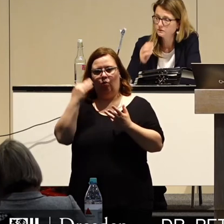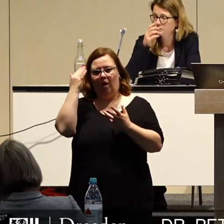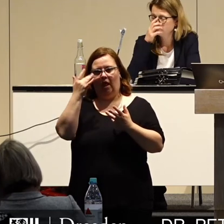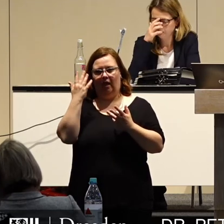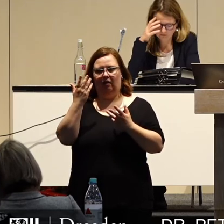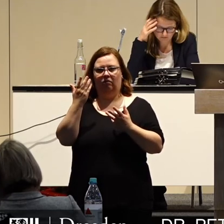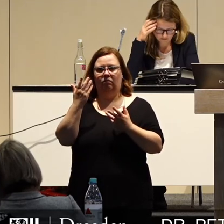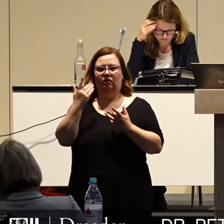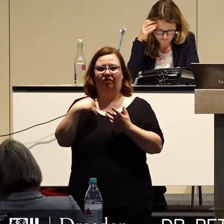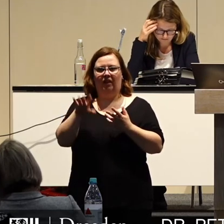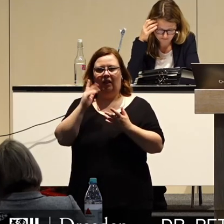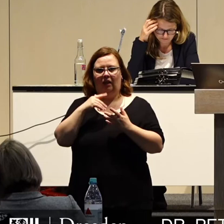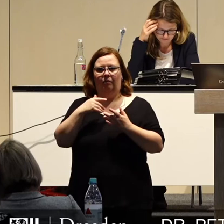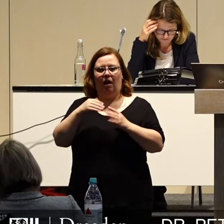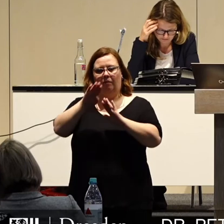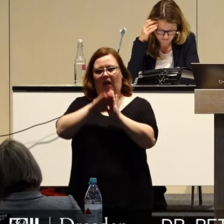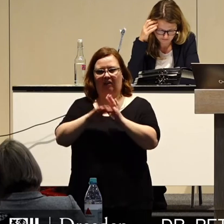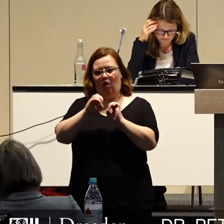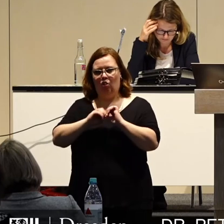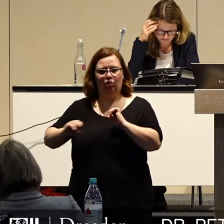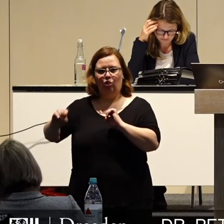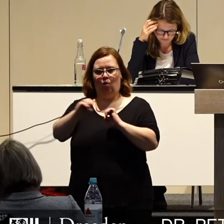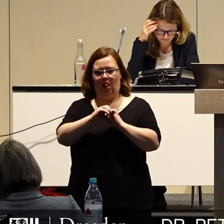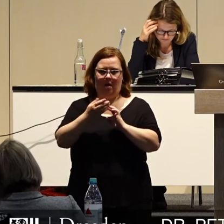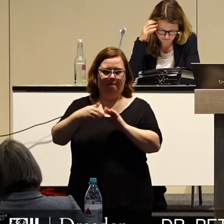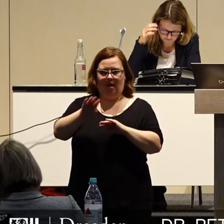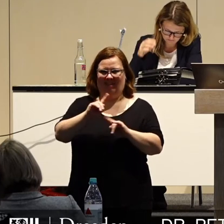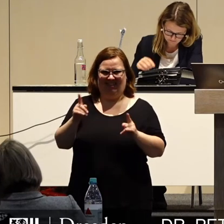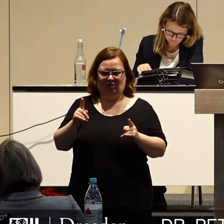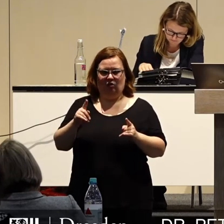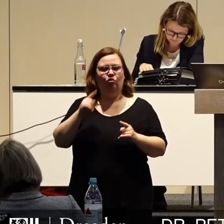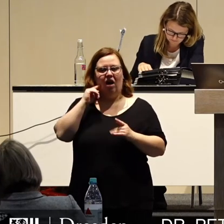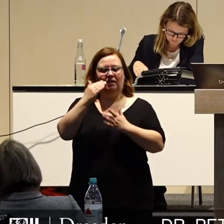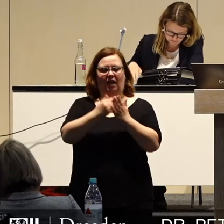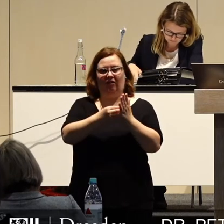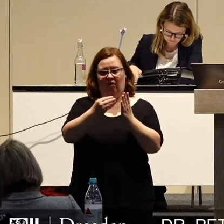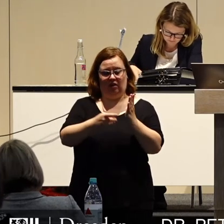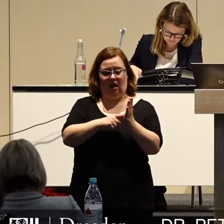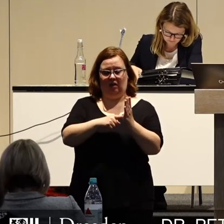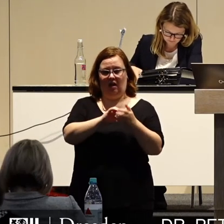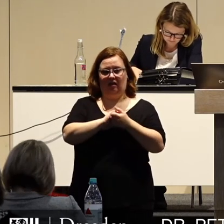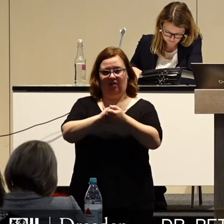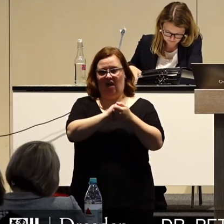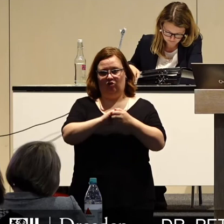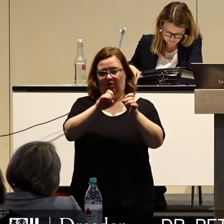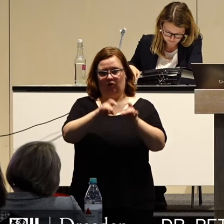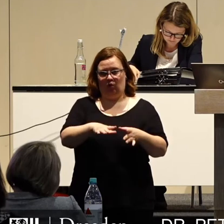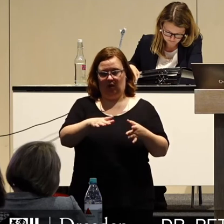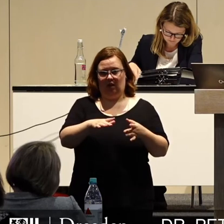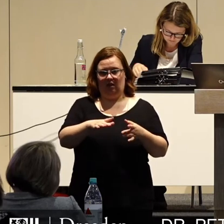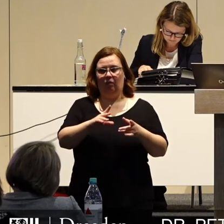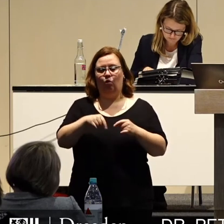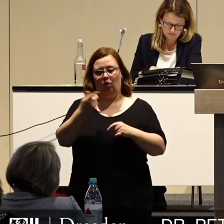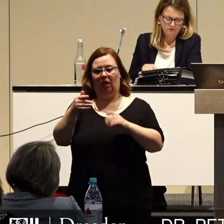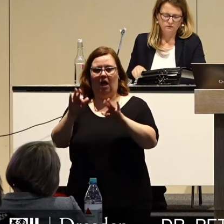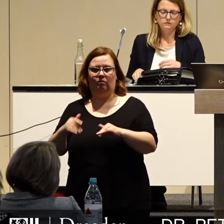werden eine Nullrunde beim Tarif haben. Und Sie wissen, der Tarifvertrag ist von den Gewerkschaften gekündigt. Es wird